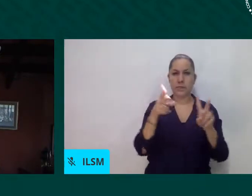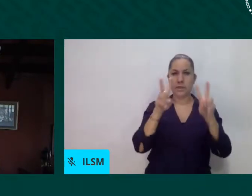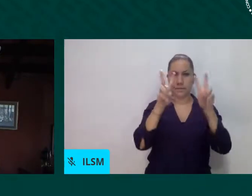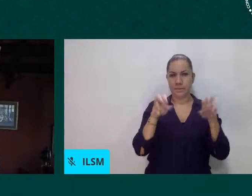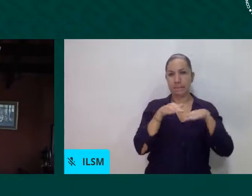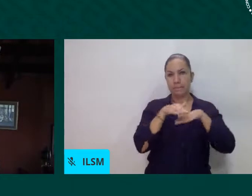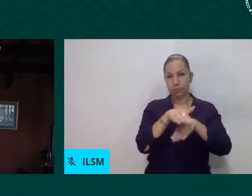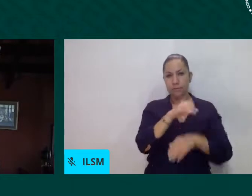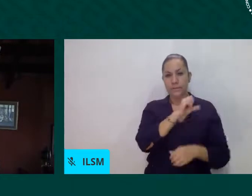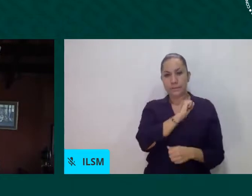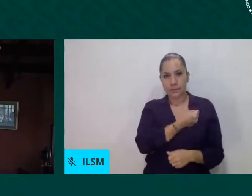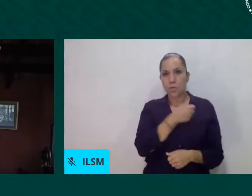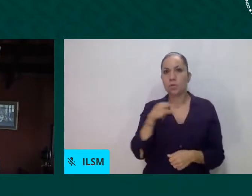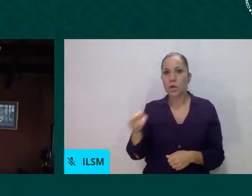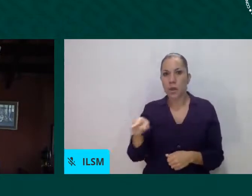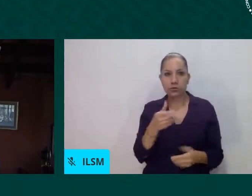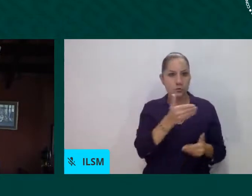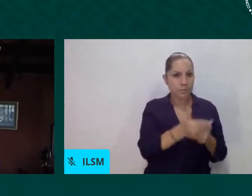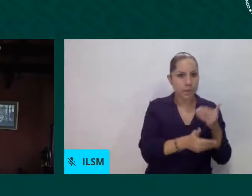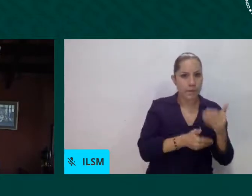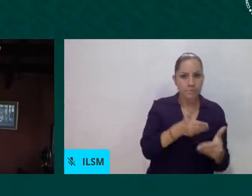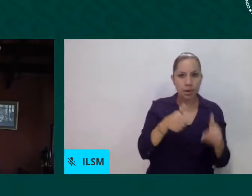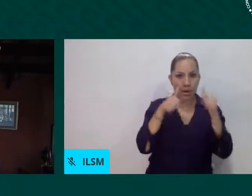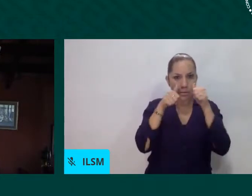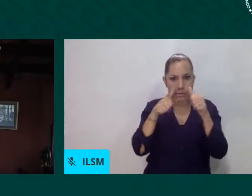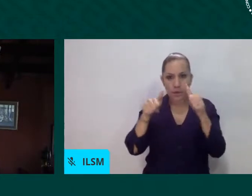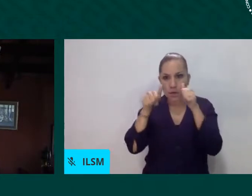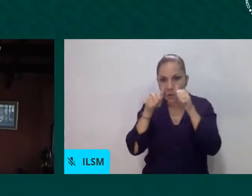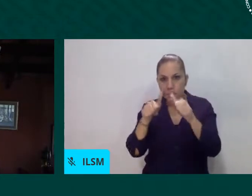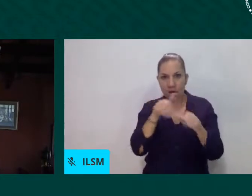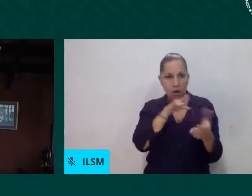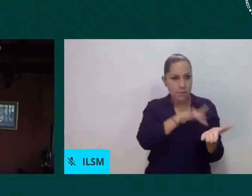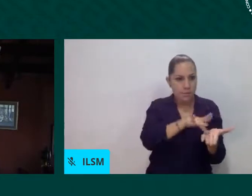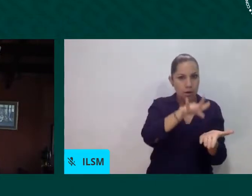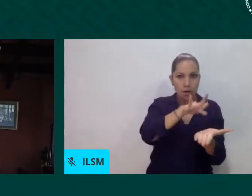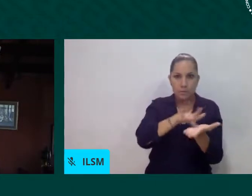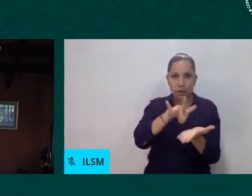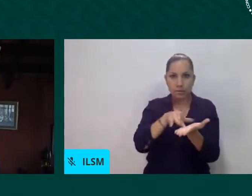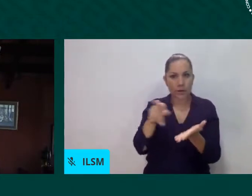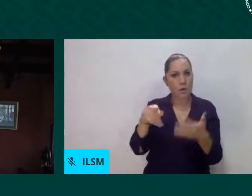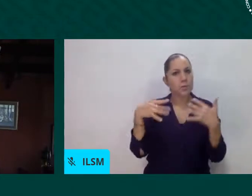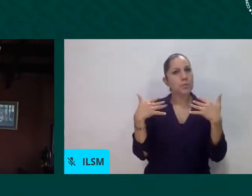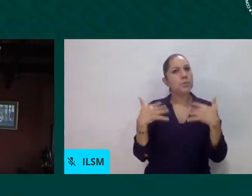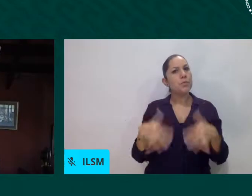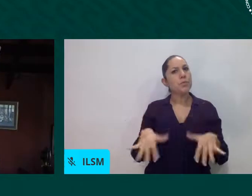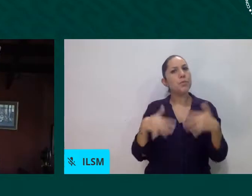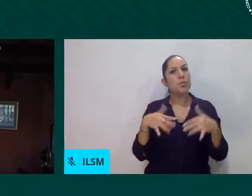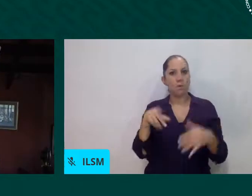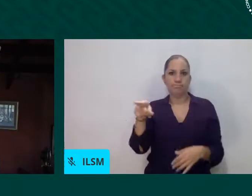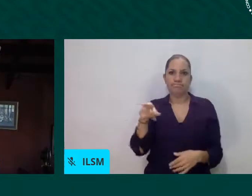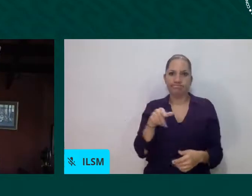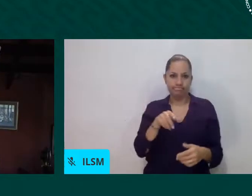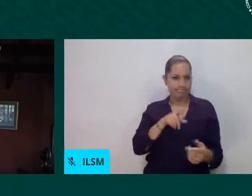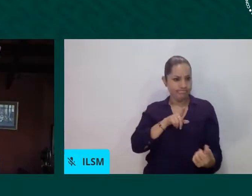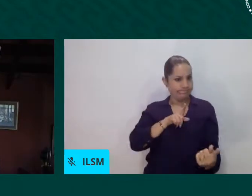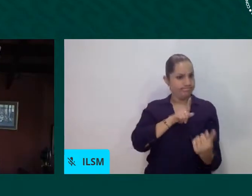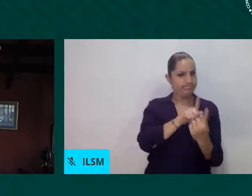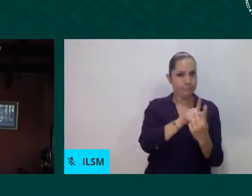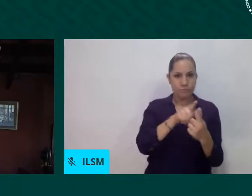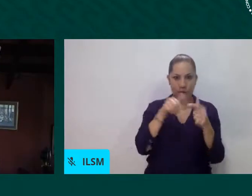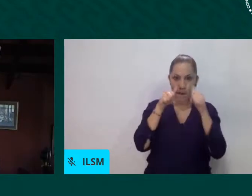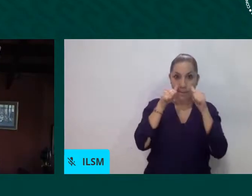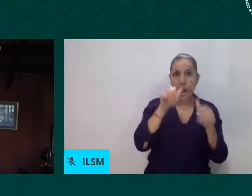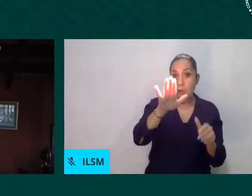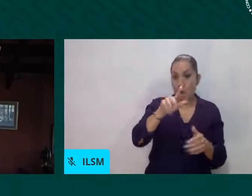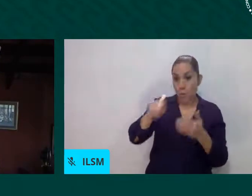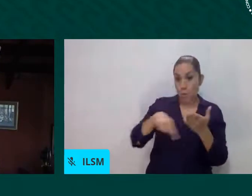esto lo hemos observado en Córdoba, en donde son los primeros que se encuentran trabajando en el campo de la